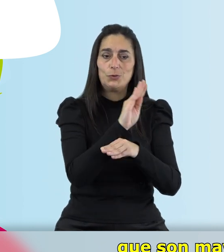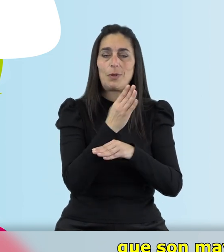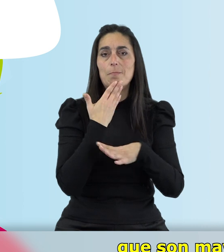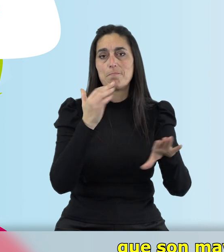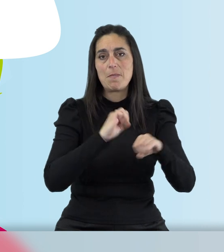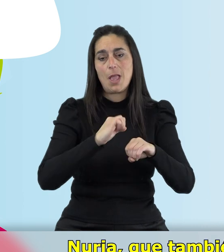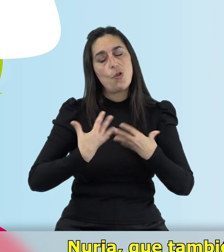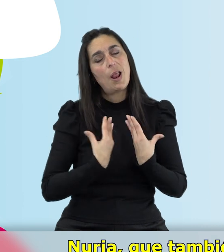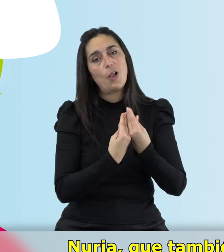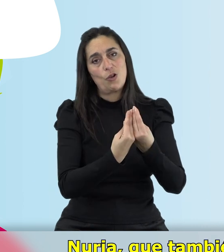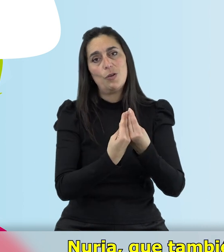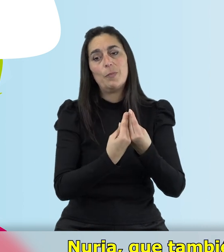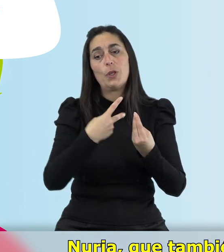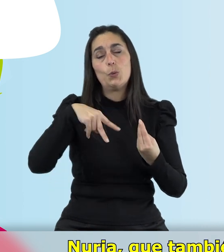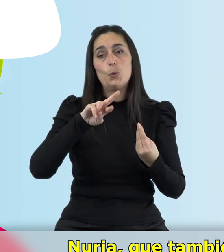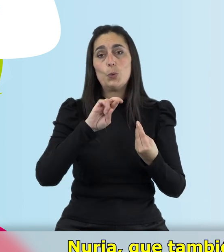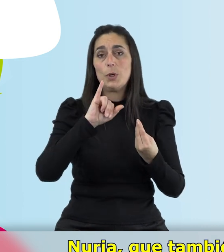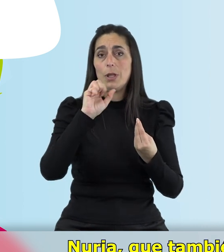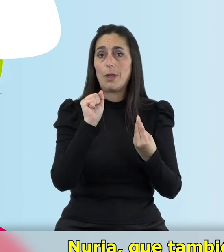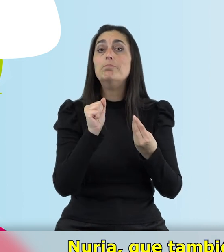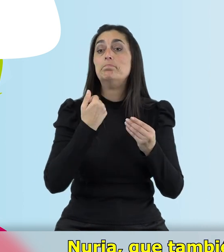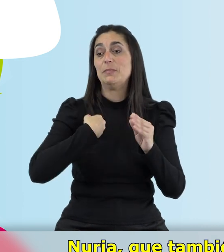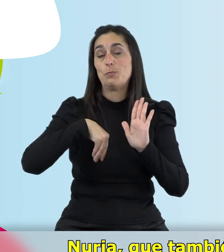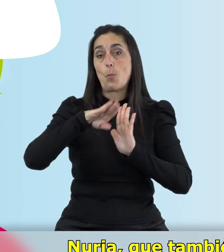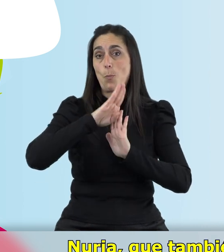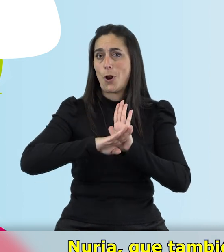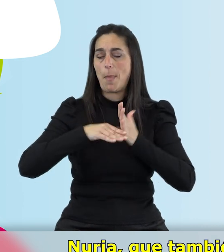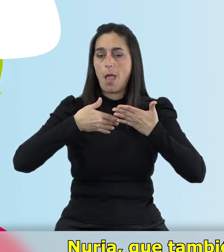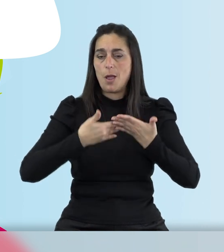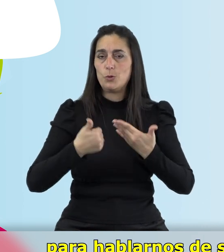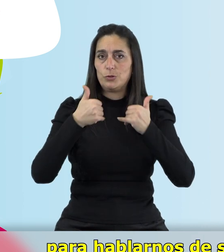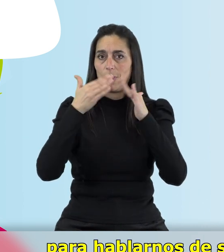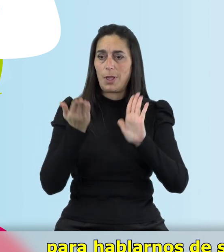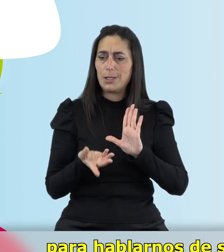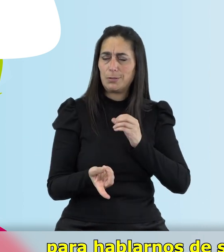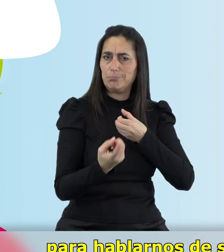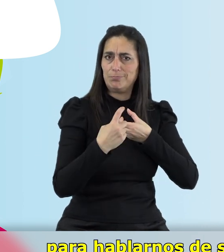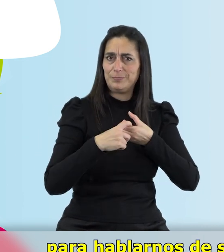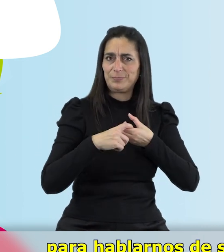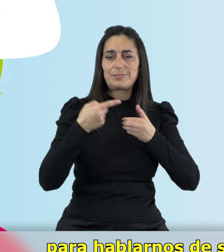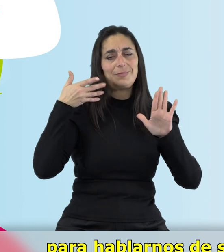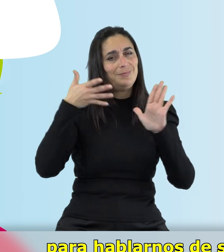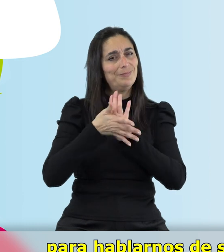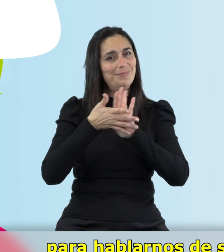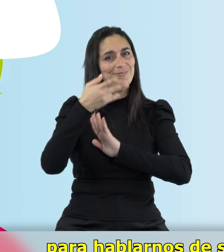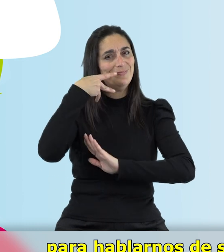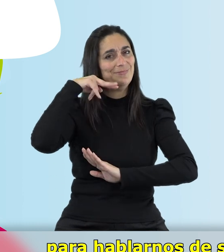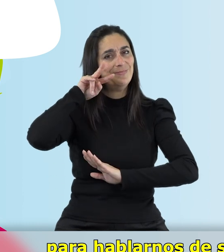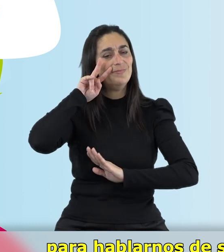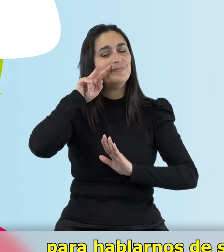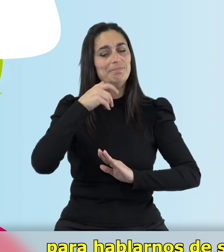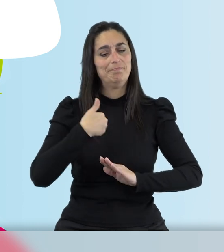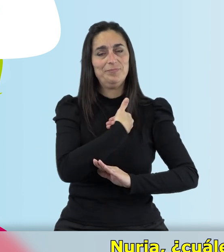con ellos acompañándoles. Nuria que también participa en el programa A Gusto en Casa para hablarnos de su experiencia